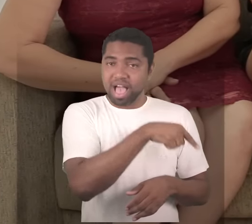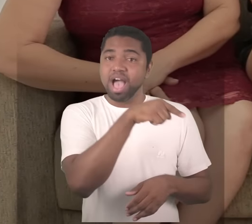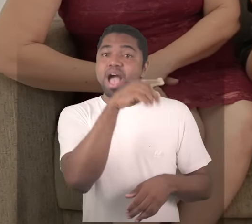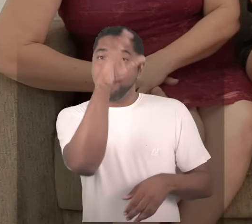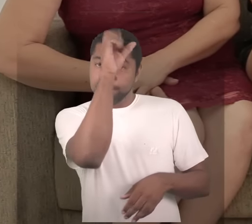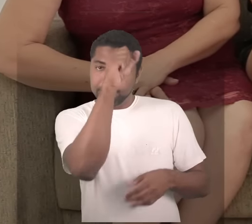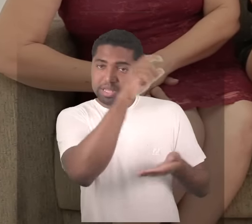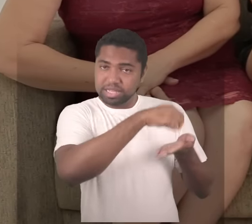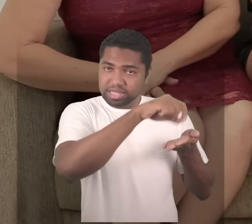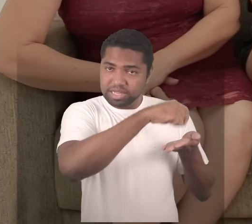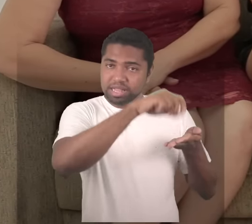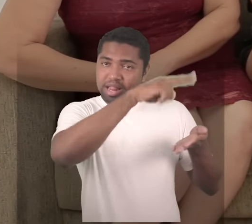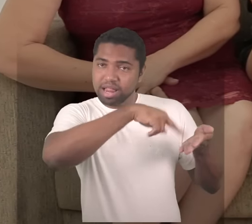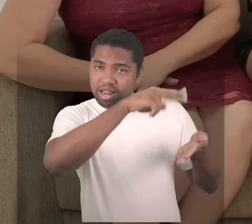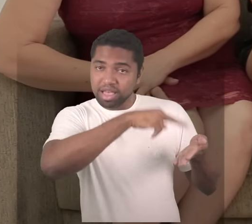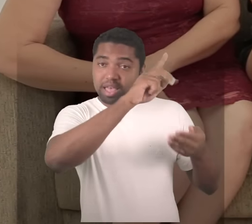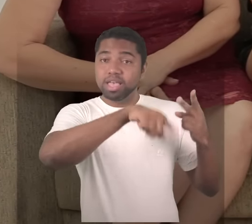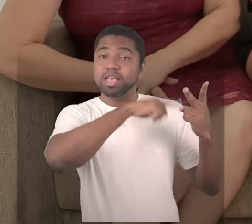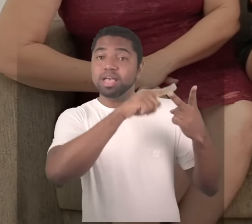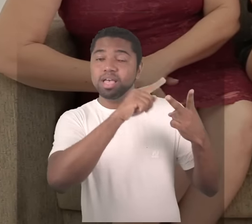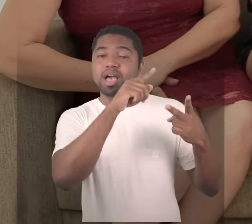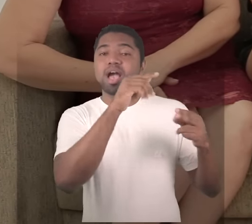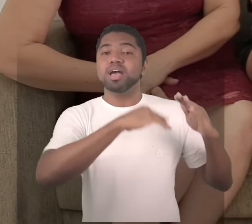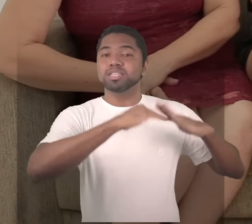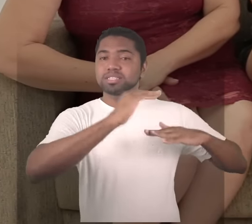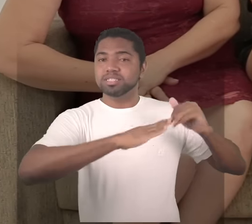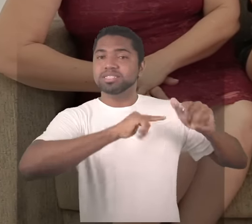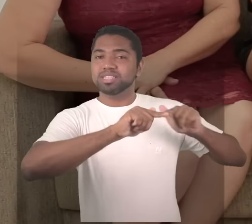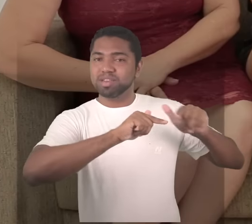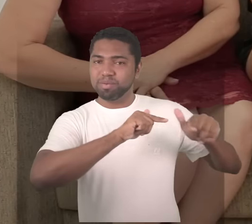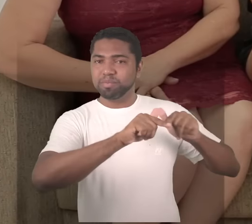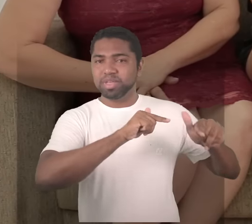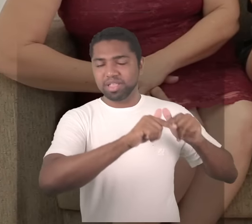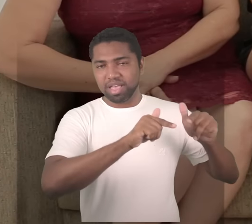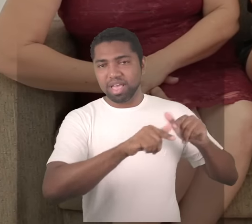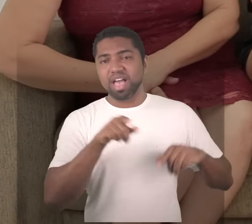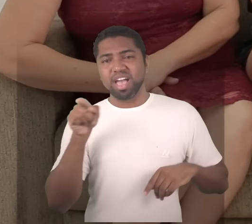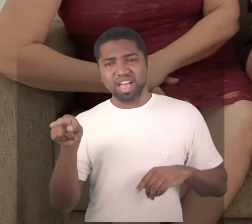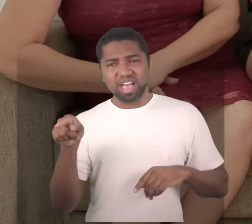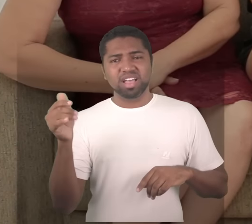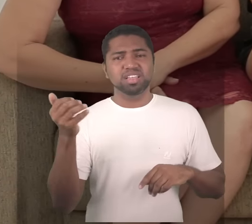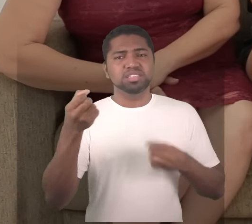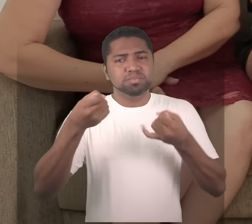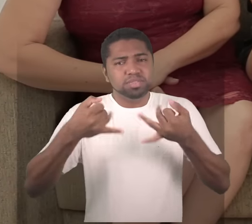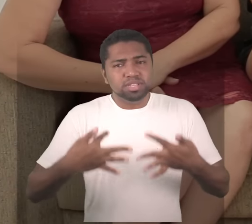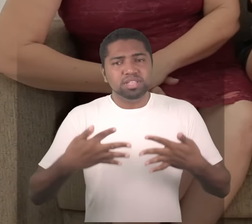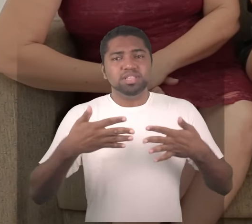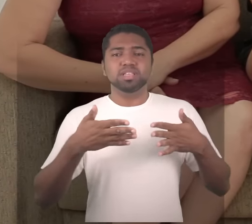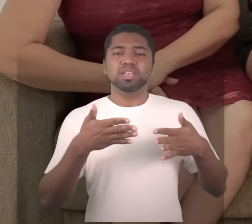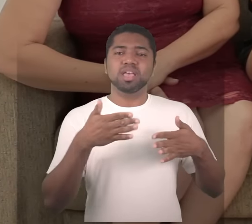então ele disse que ficou pouco tempo mas foi um tempo muito bom para ele